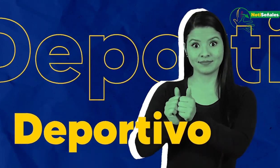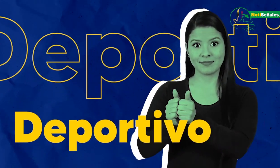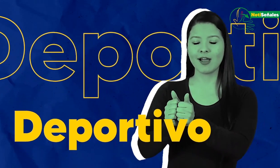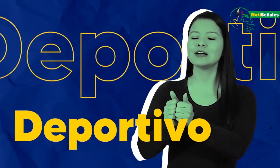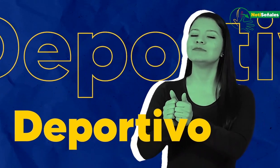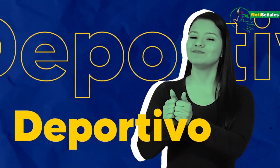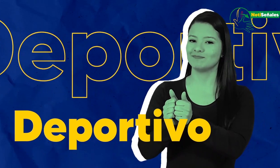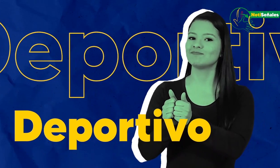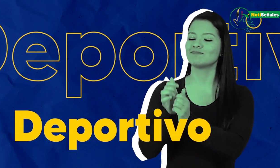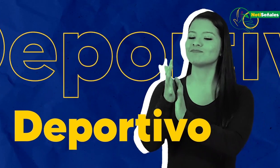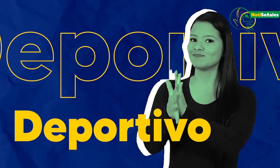Deportivo